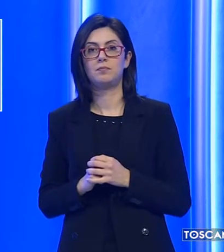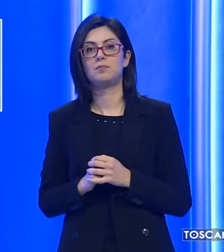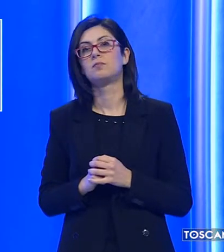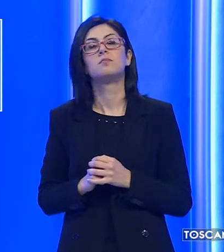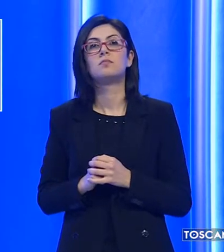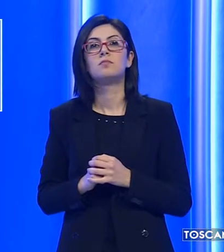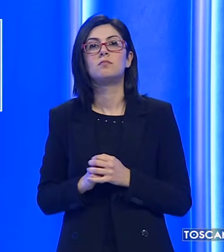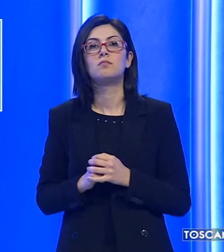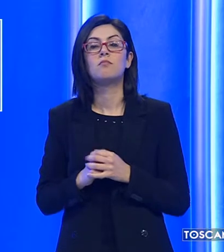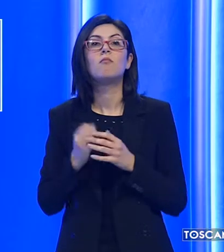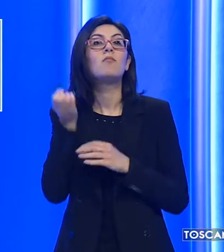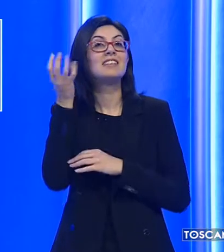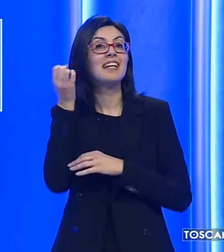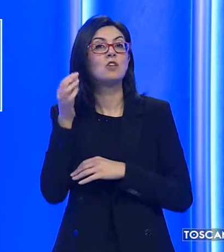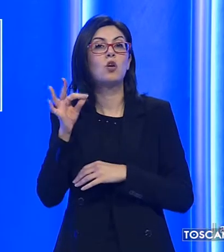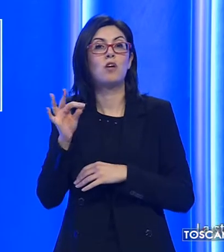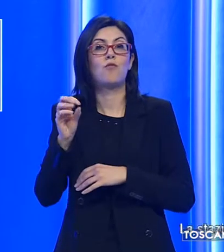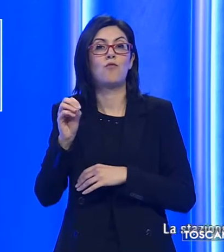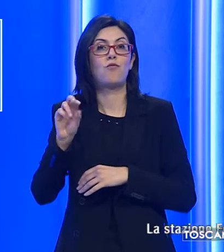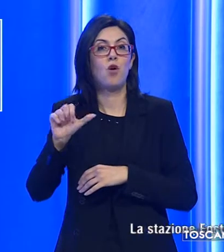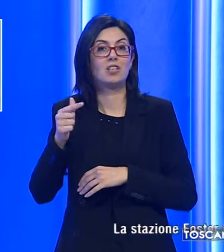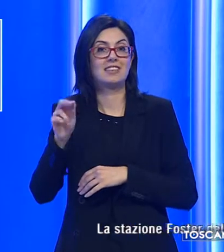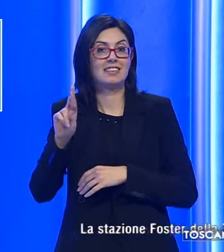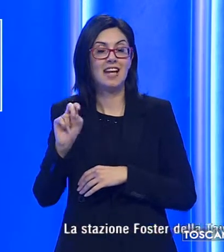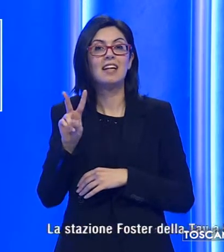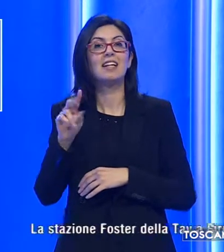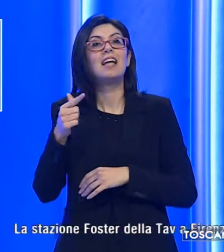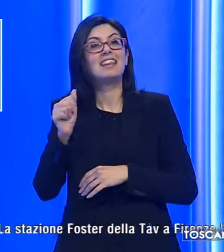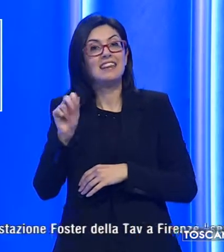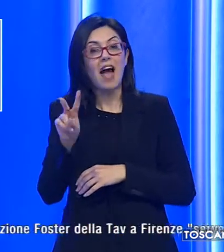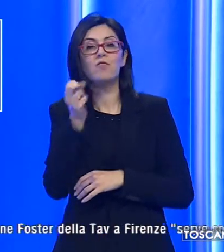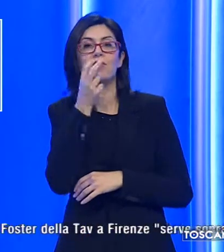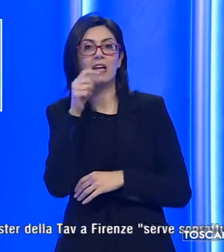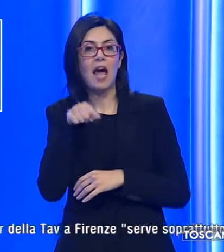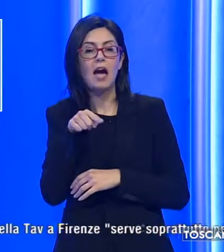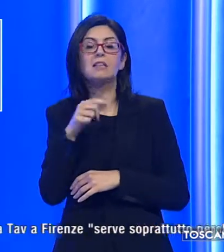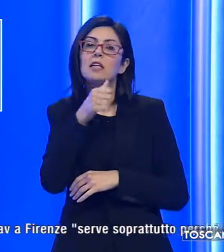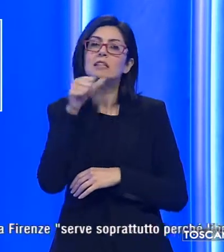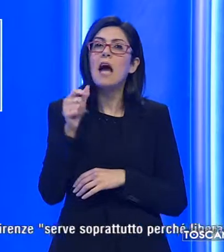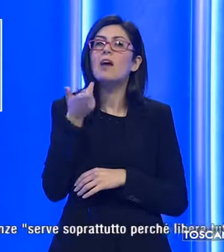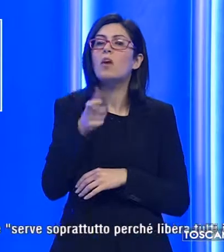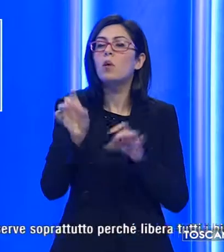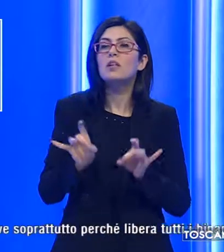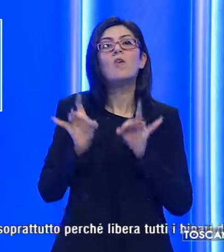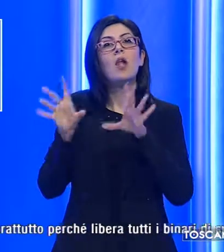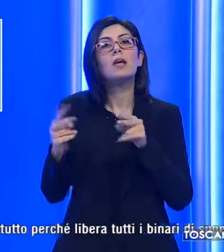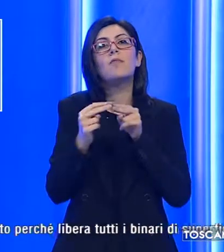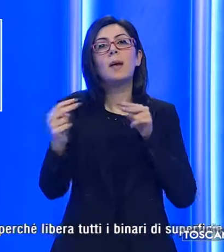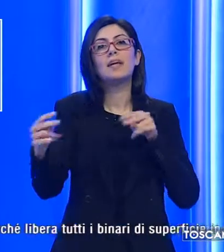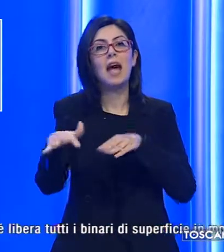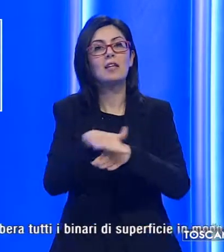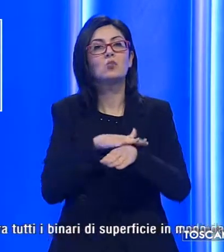La stazione Foster della TAV a Firenze serve soprattutto perché libera tutti i binari di